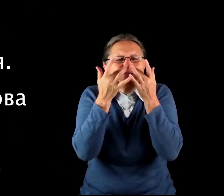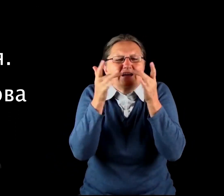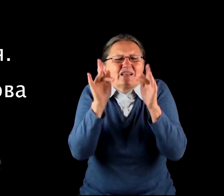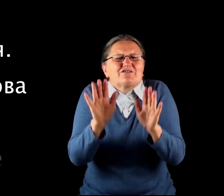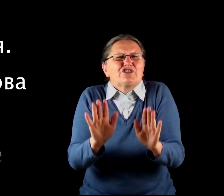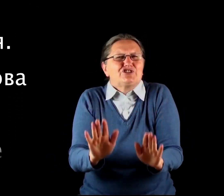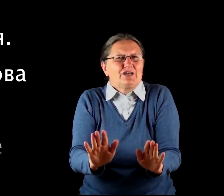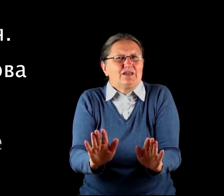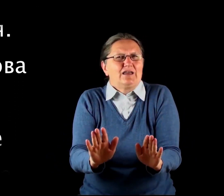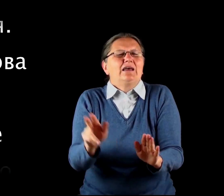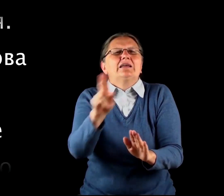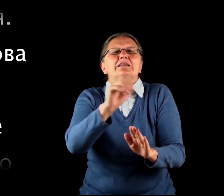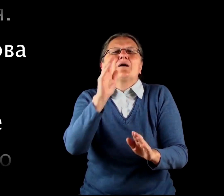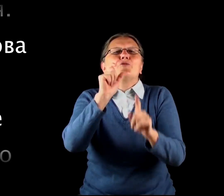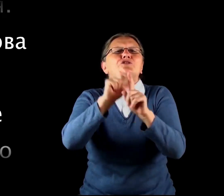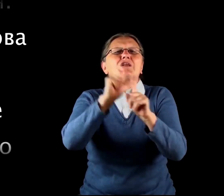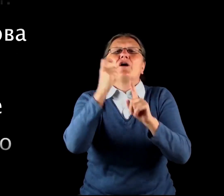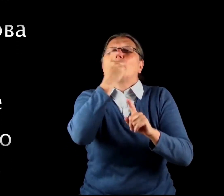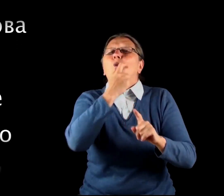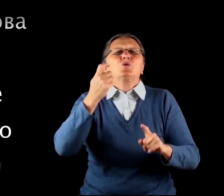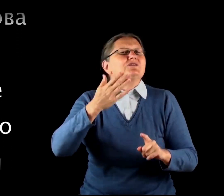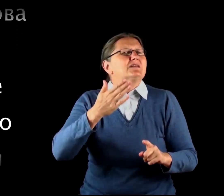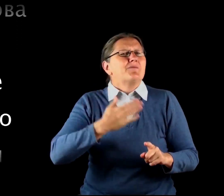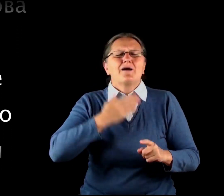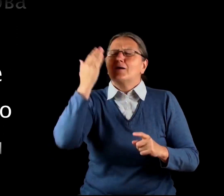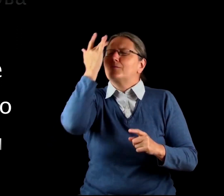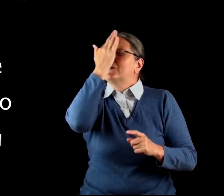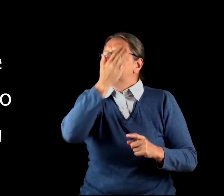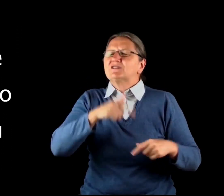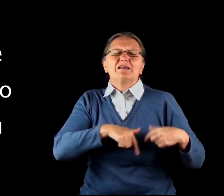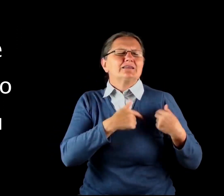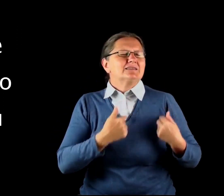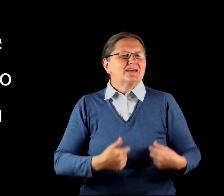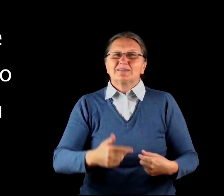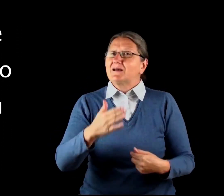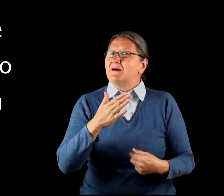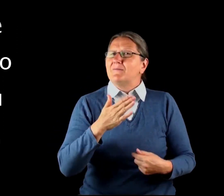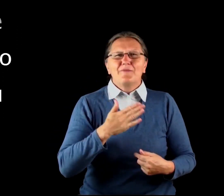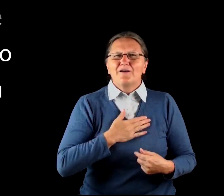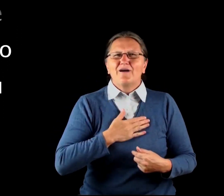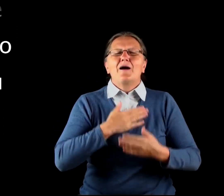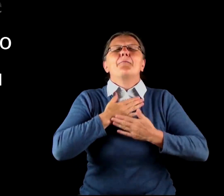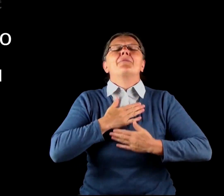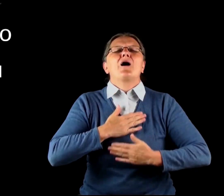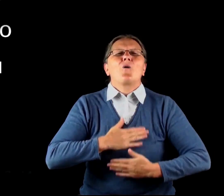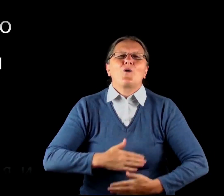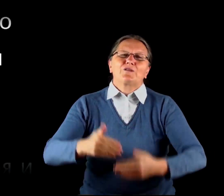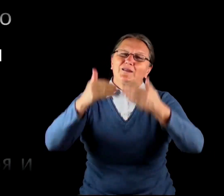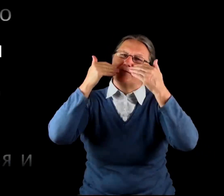развращения. Да будут слова уст моих И помышления сердца моего Благоугодны пред